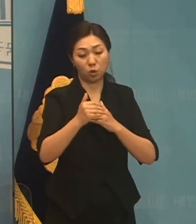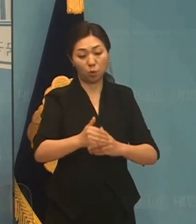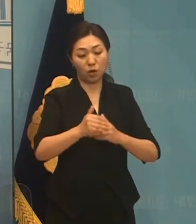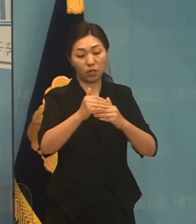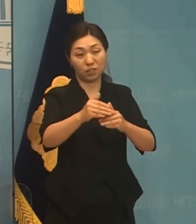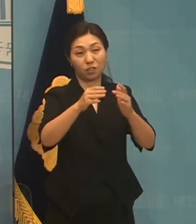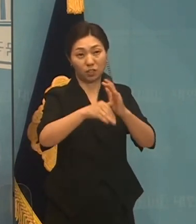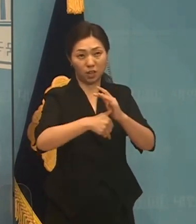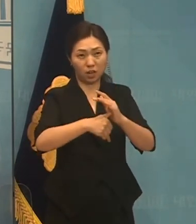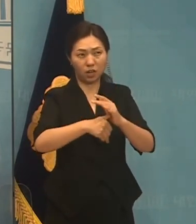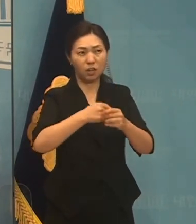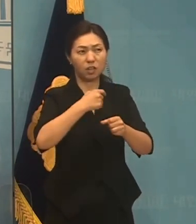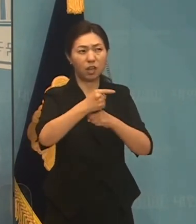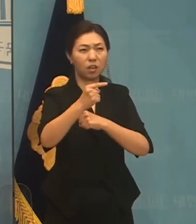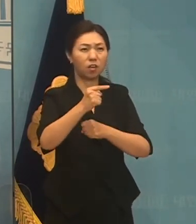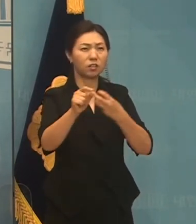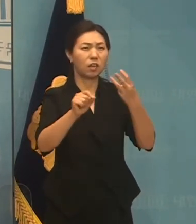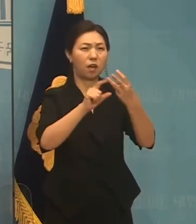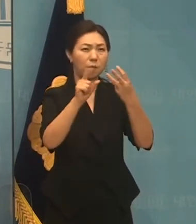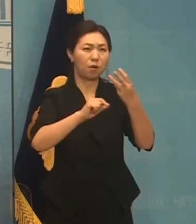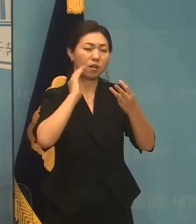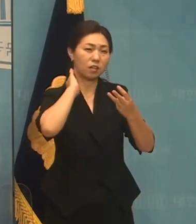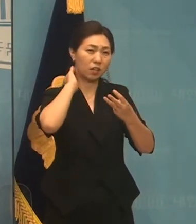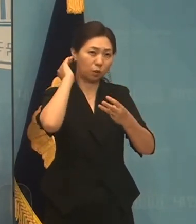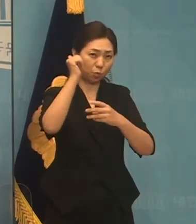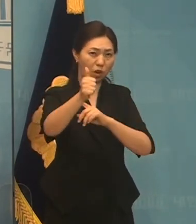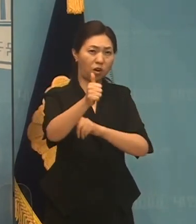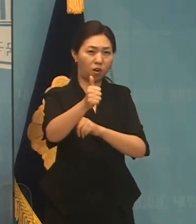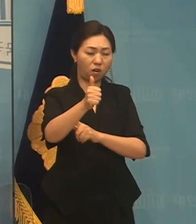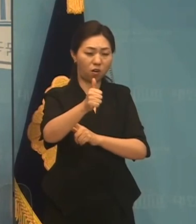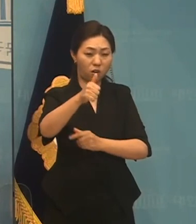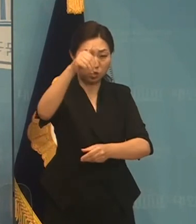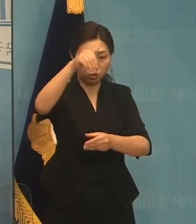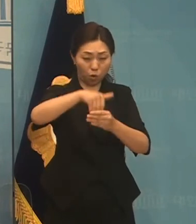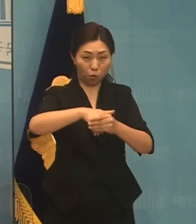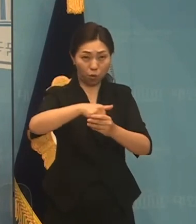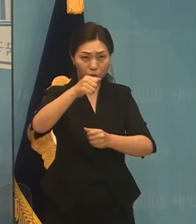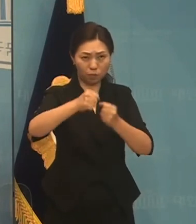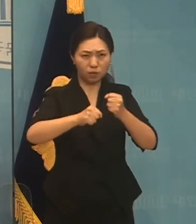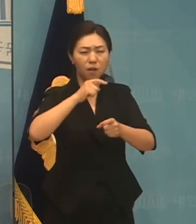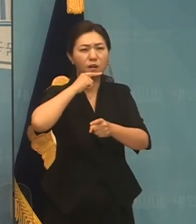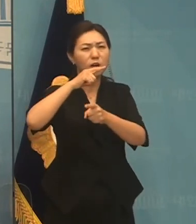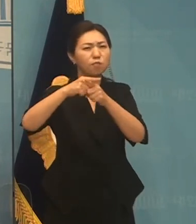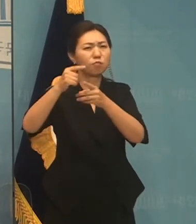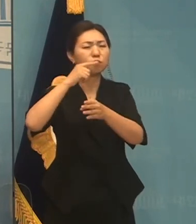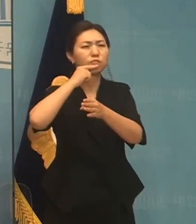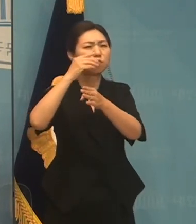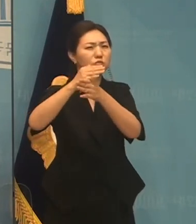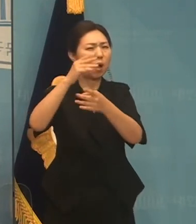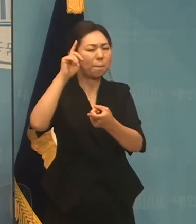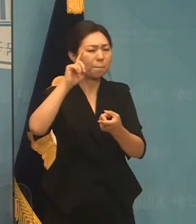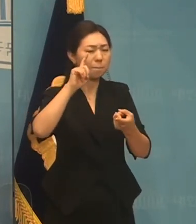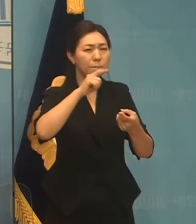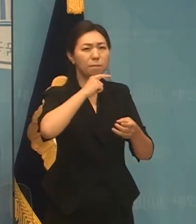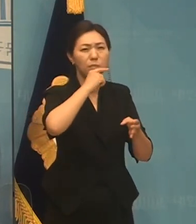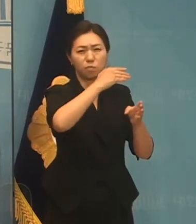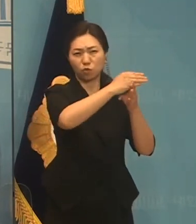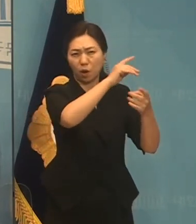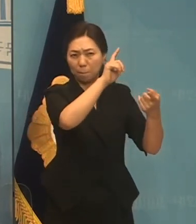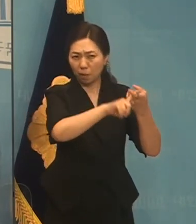5일 대통령 선거 전쟁이다. 종목 좌파 세력과의 한판 전쟁이다.